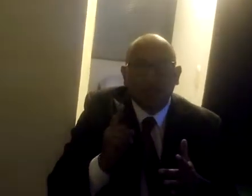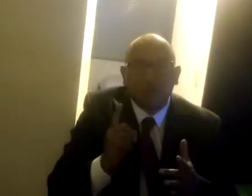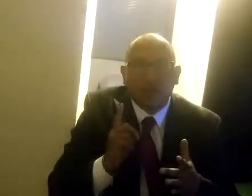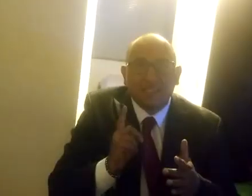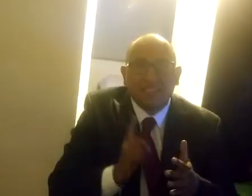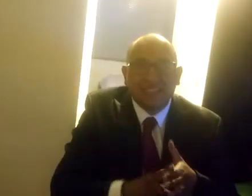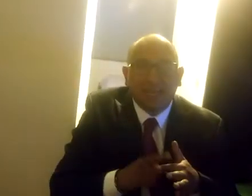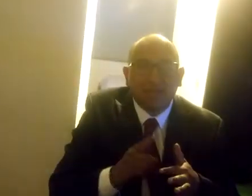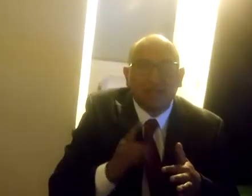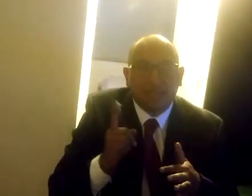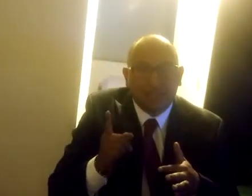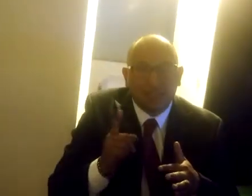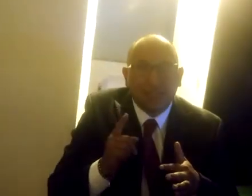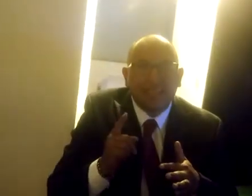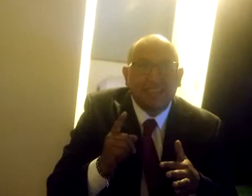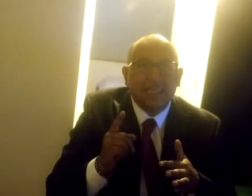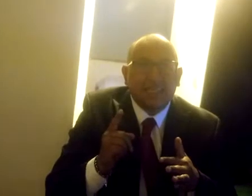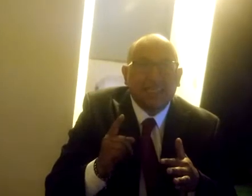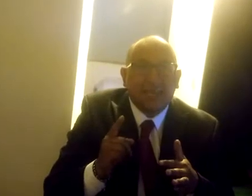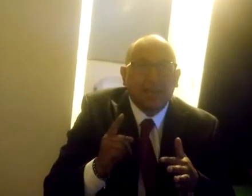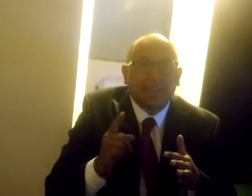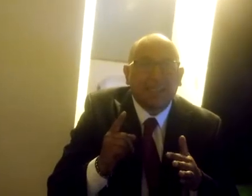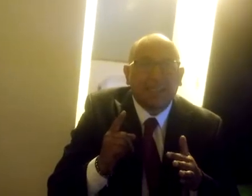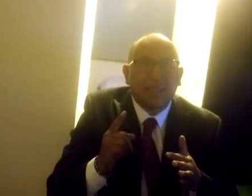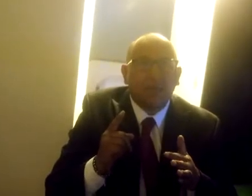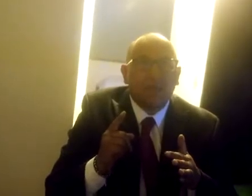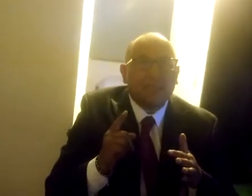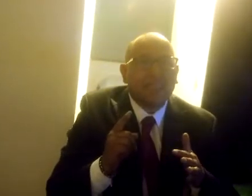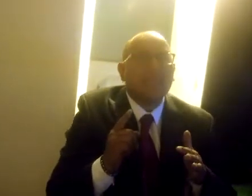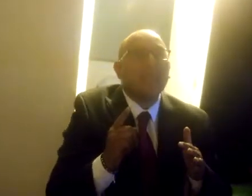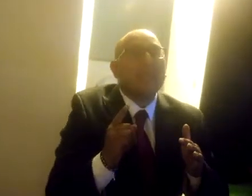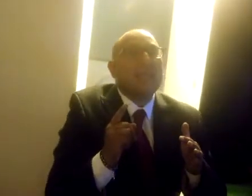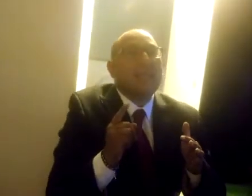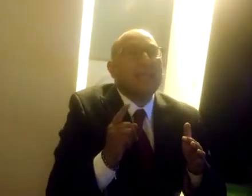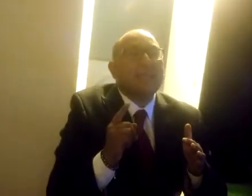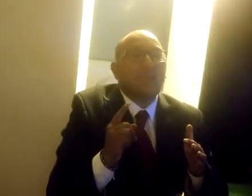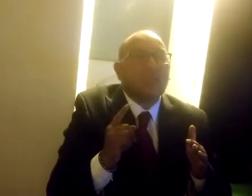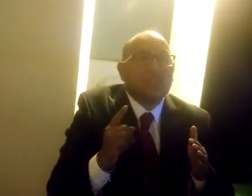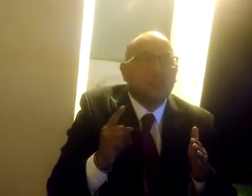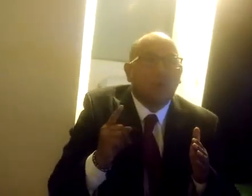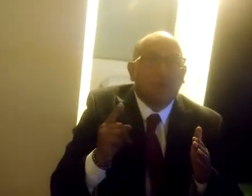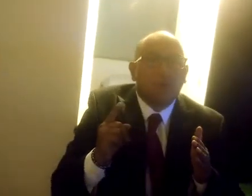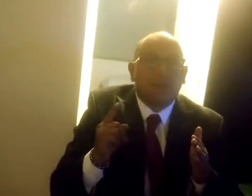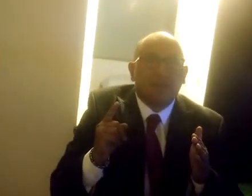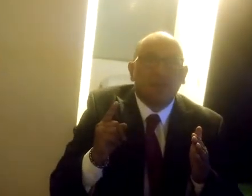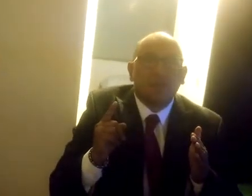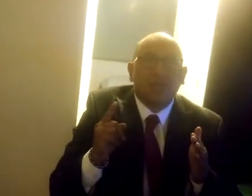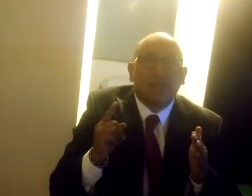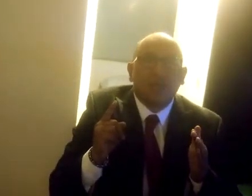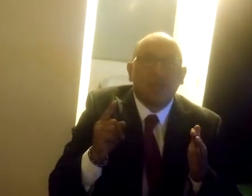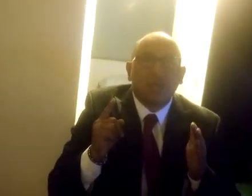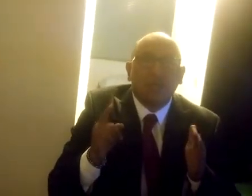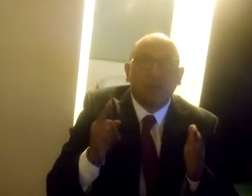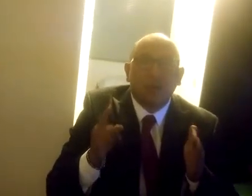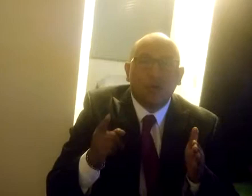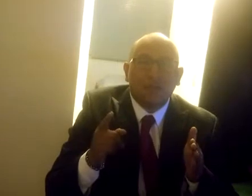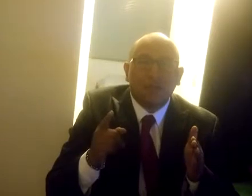de los valores cristianos tradicionales y aparte quieren combatir el terrorismo por medio del nuevo orden